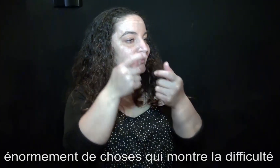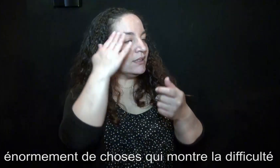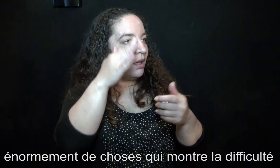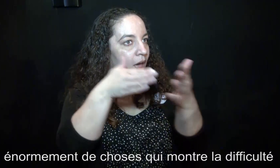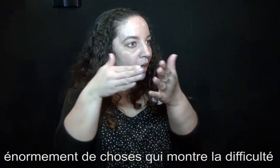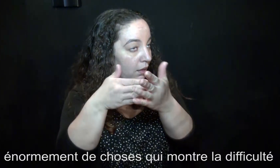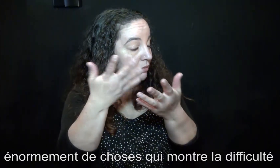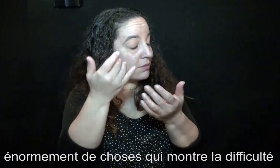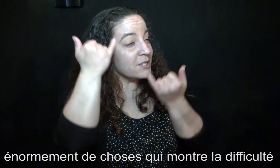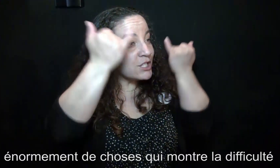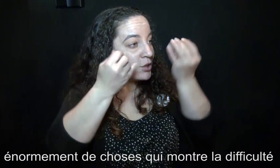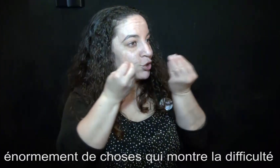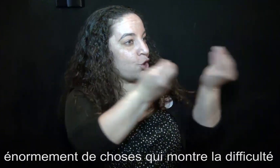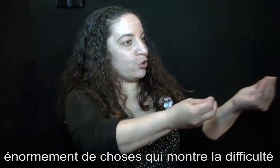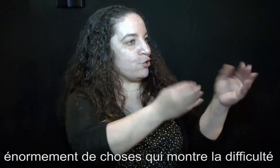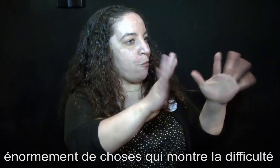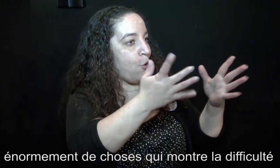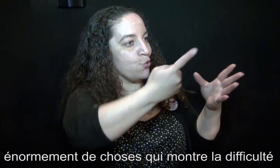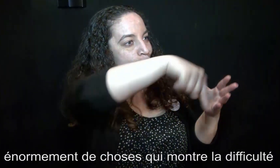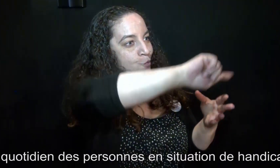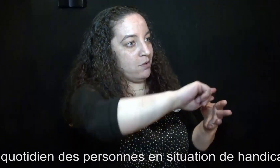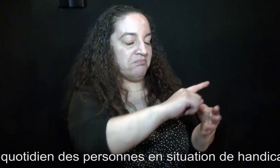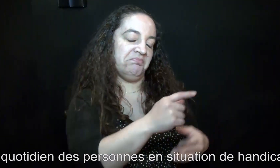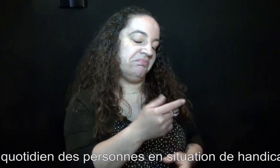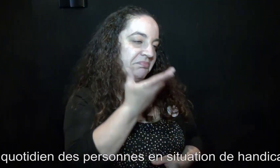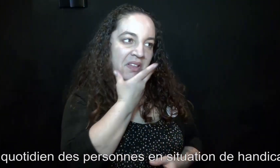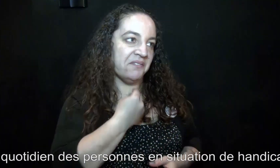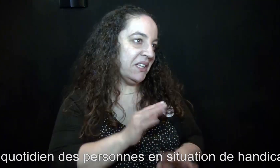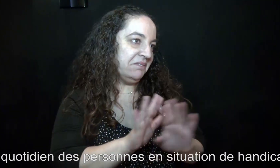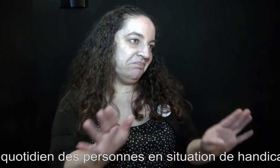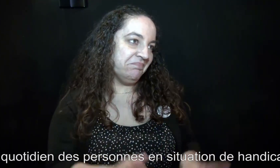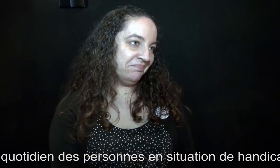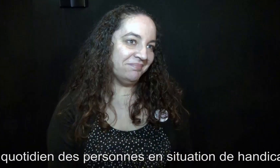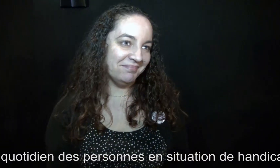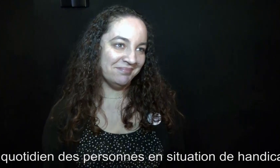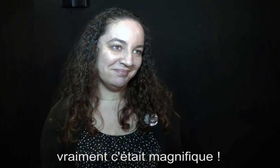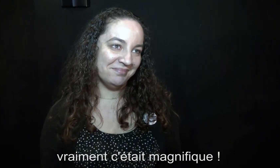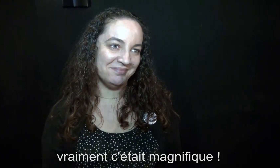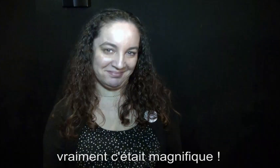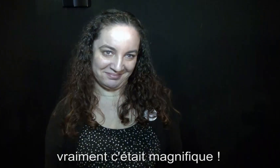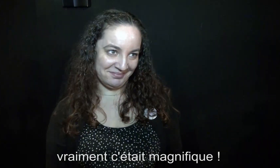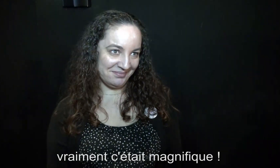il avait énormément de choses qui montrent la difficulté au quotidien des personnes handicapées aussi. Vraiment, c'était magnifique.